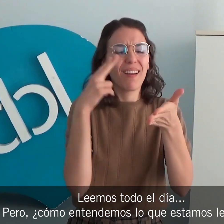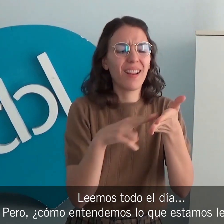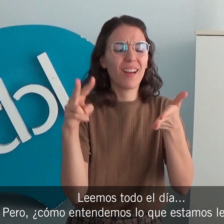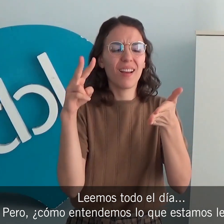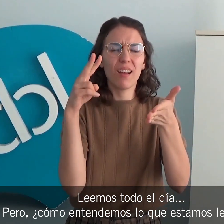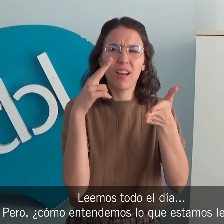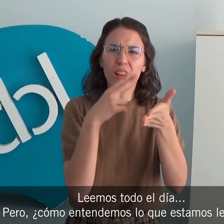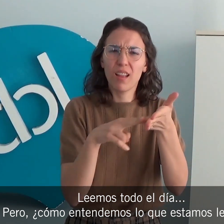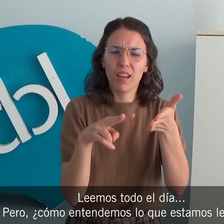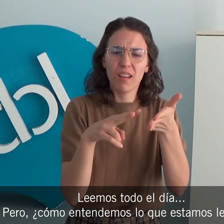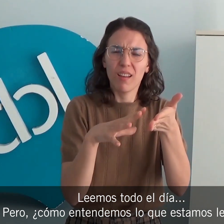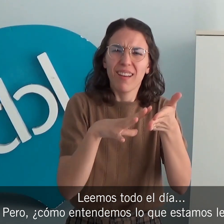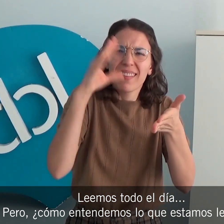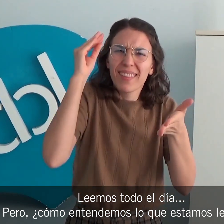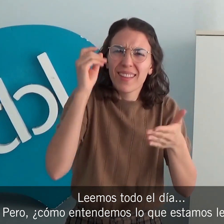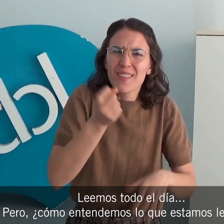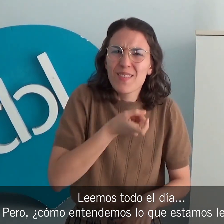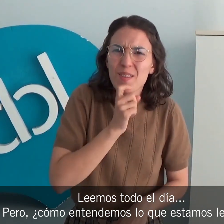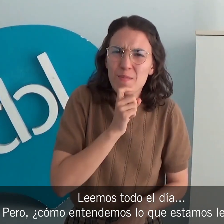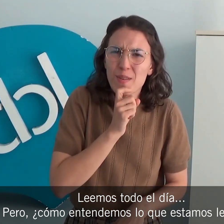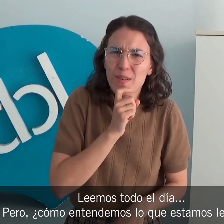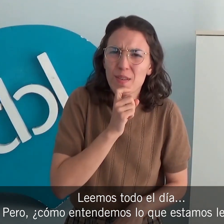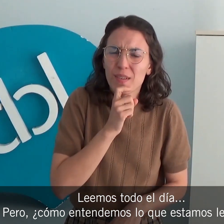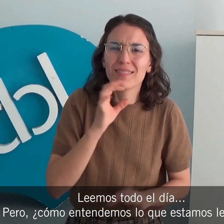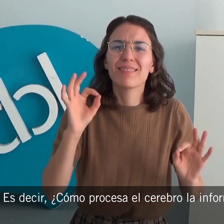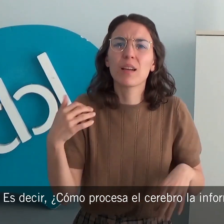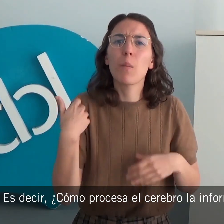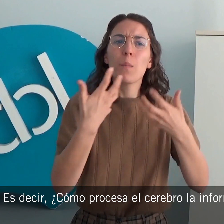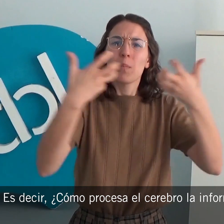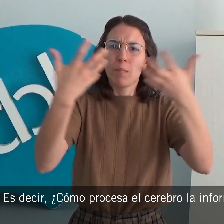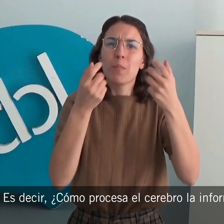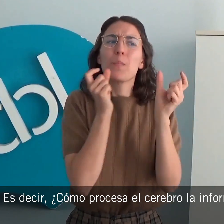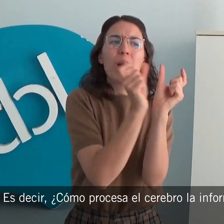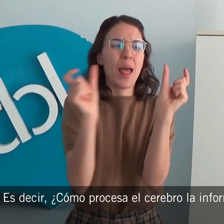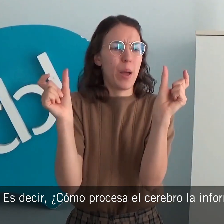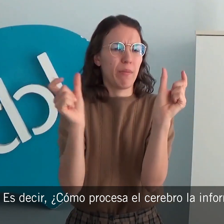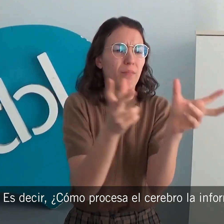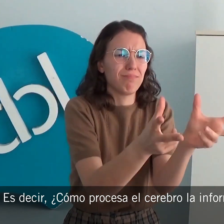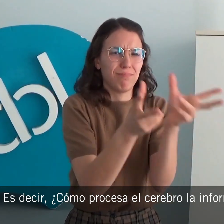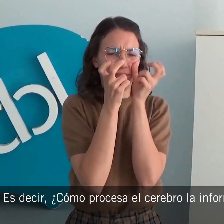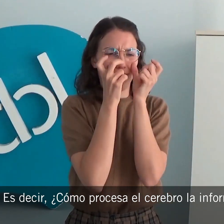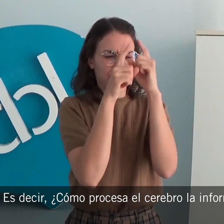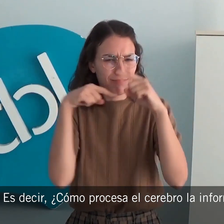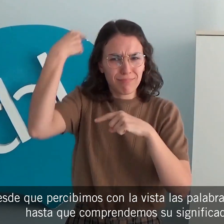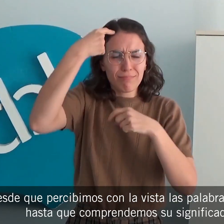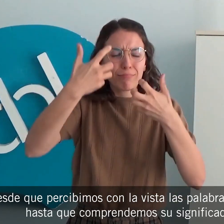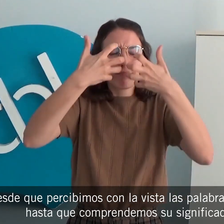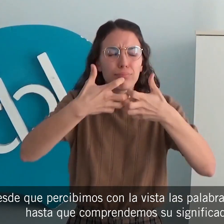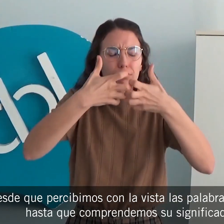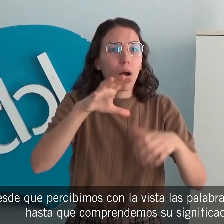leemos y... ¿Cómo entendemos lo que estamos leyendo? Es decir, ¿cómo procesa el cerebro la información desde que percibimos con